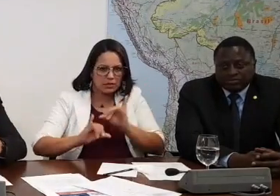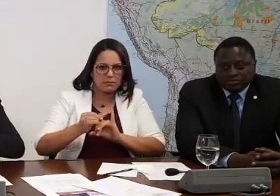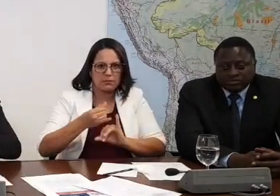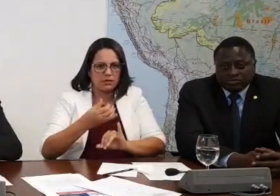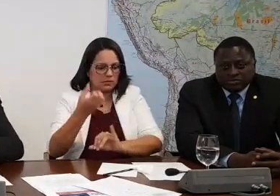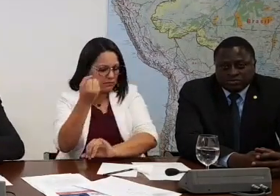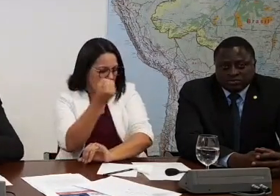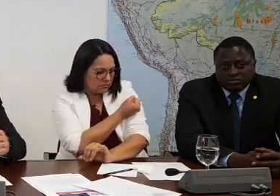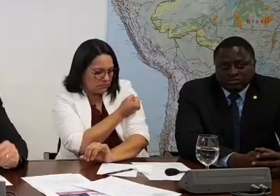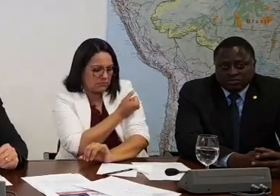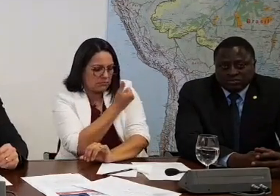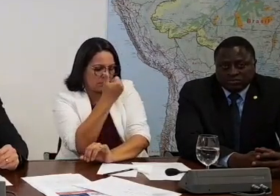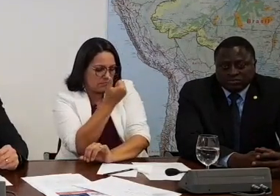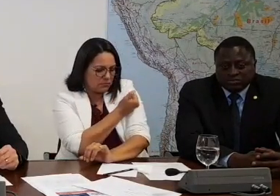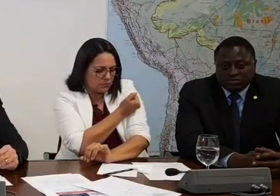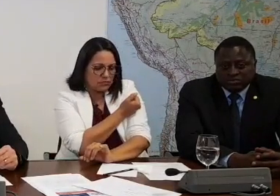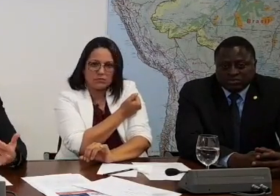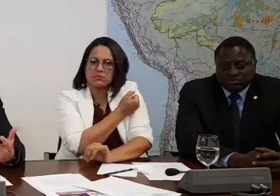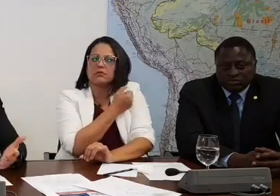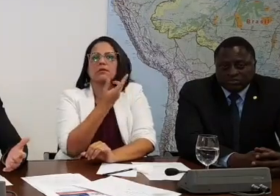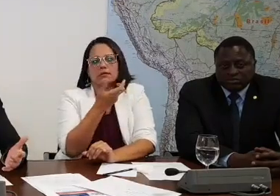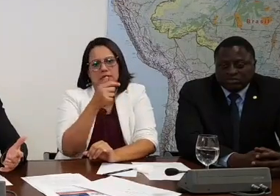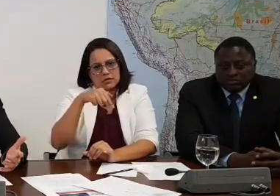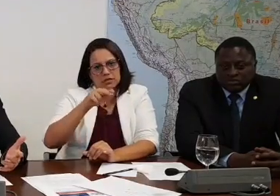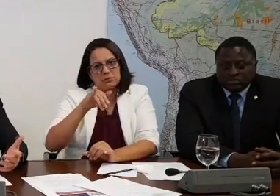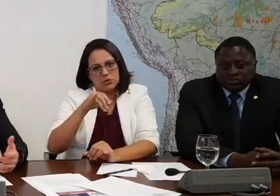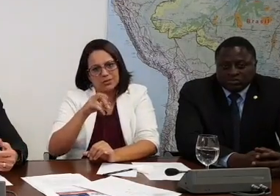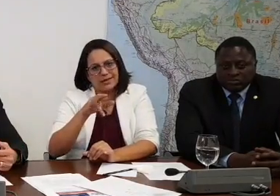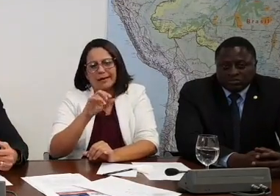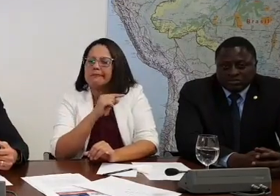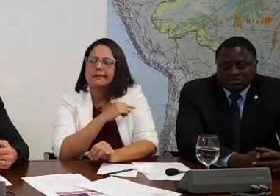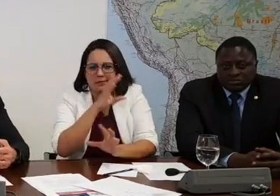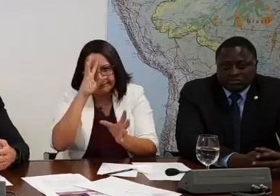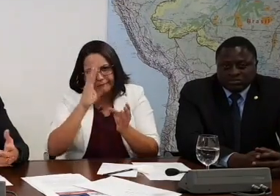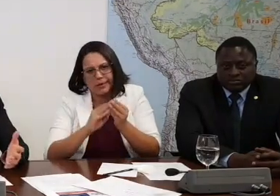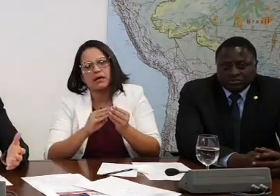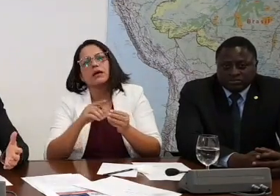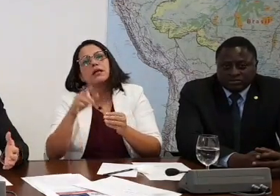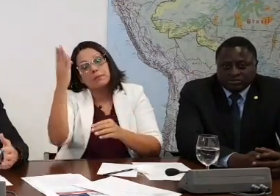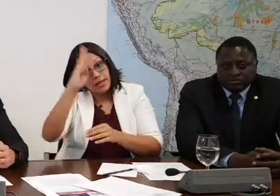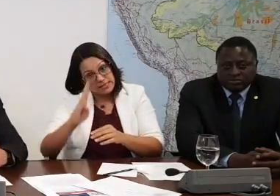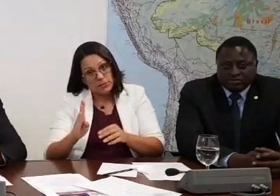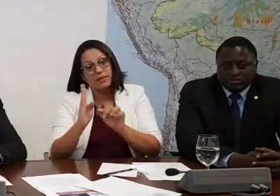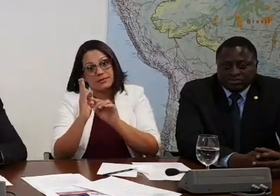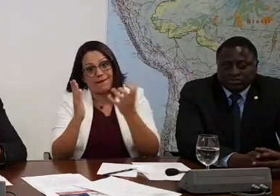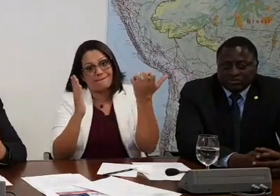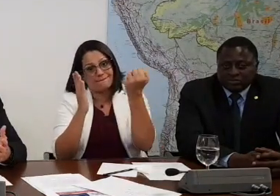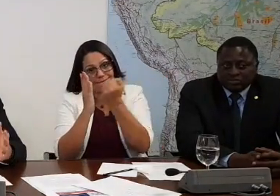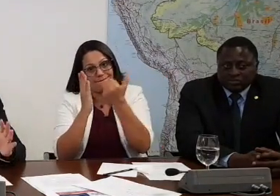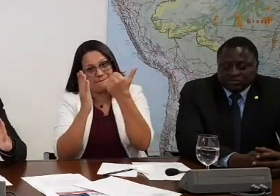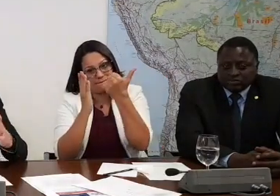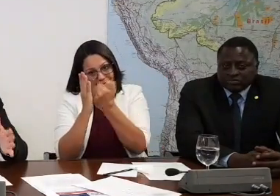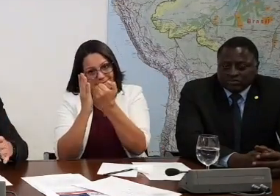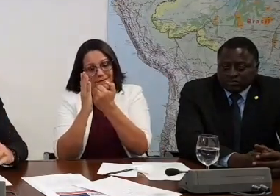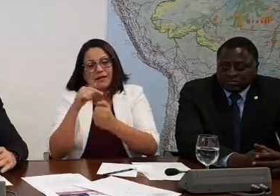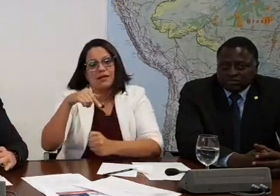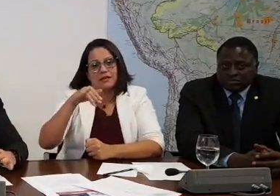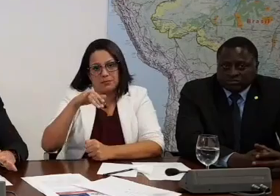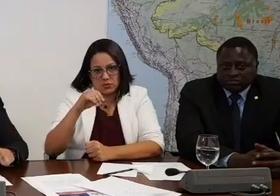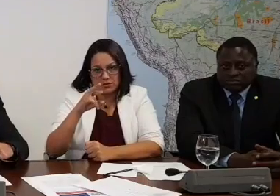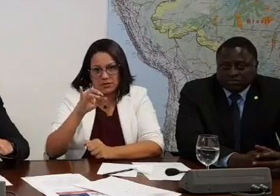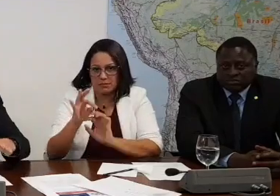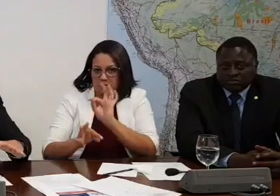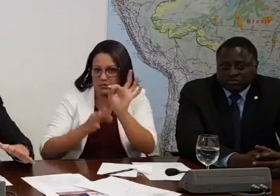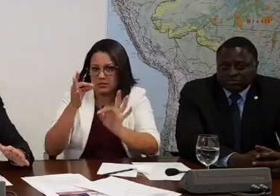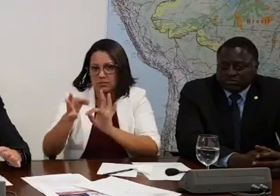levar um cartão vermelho daqui a alguns meses. Tem que fazer essa reforma, estamos fazendo o possível para não fazer injustiça,